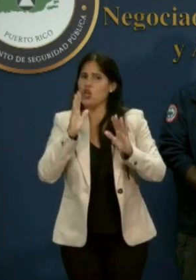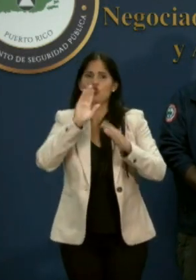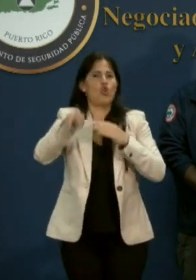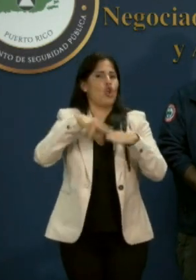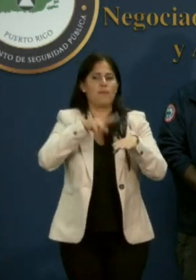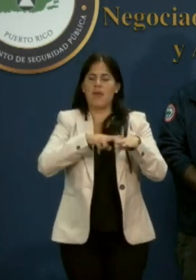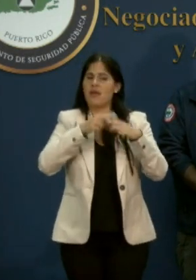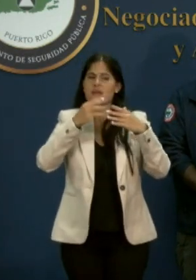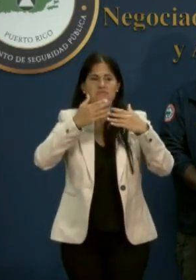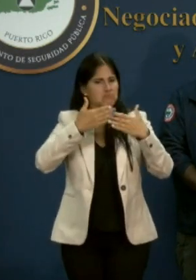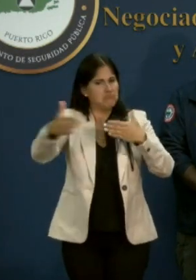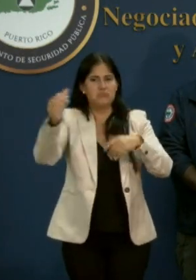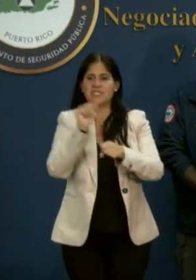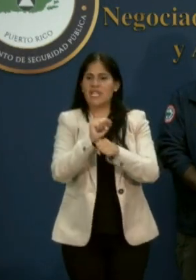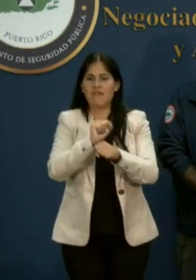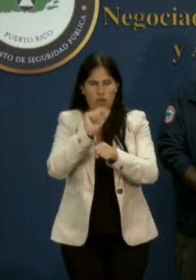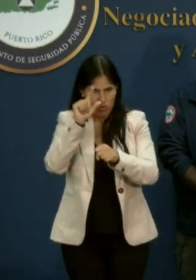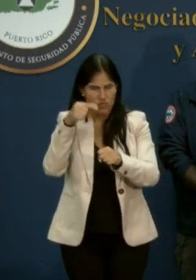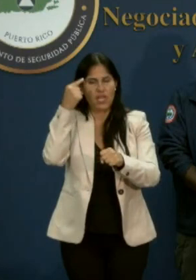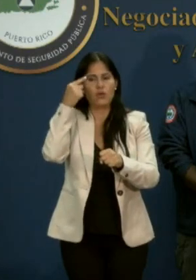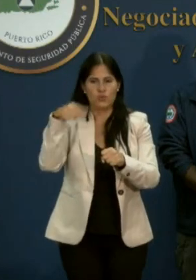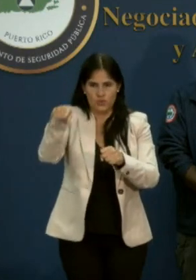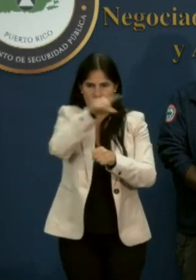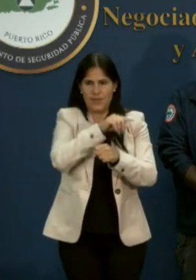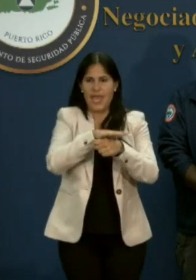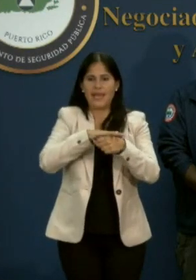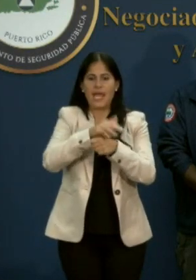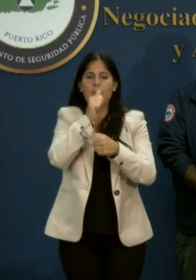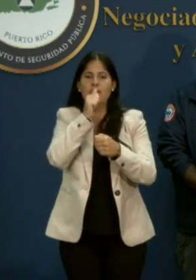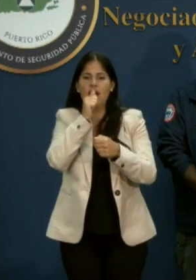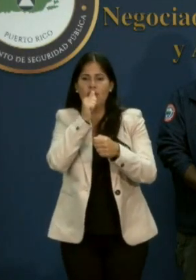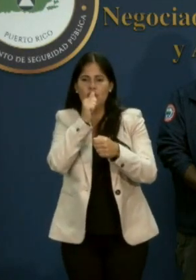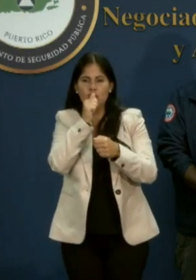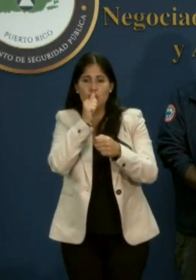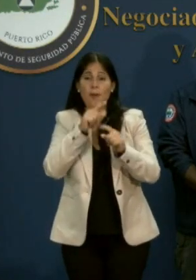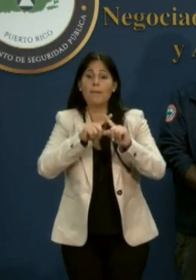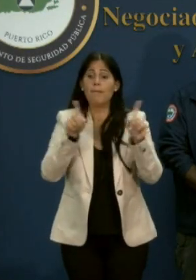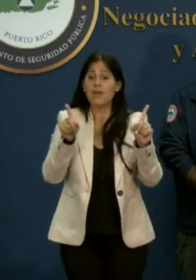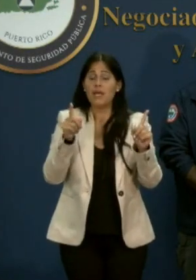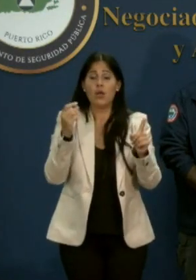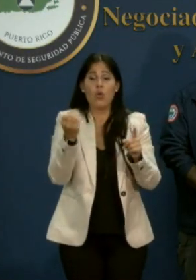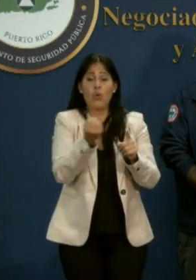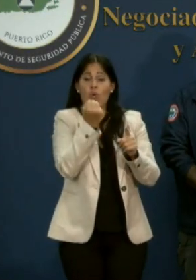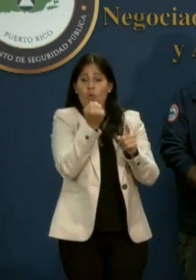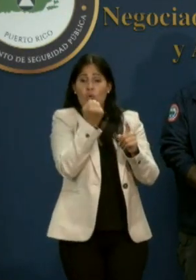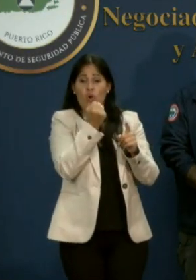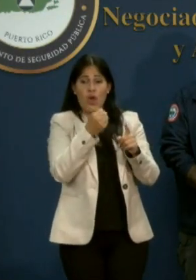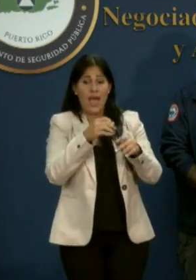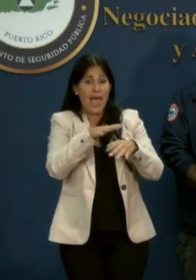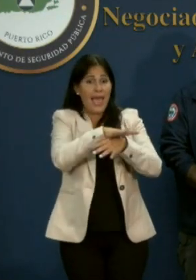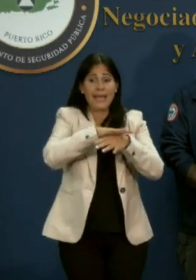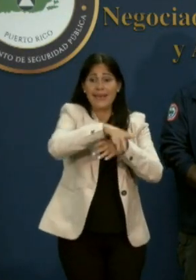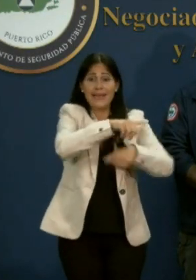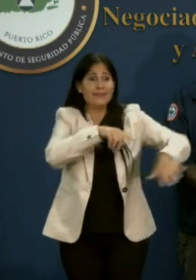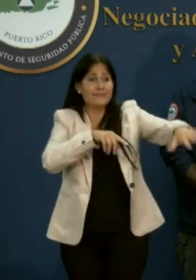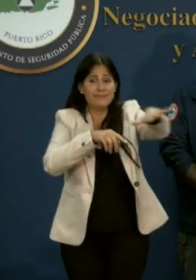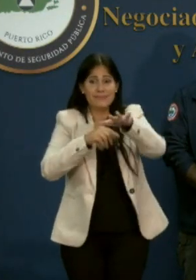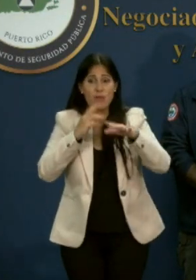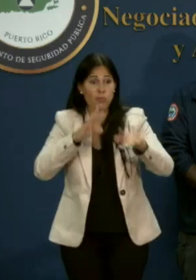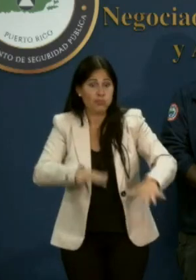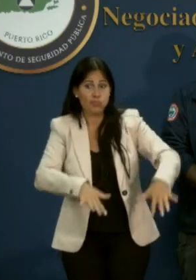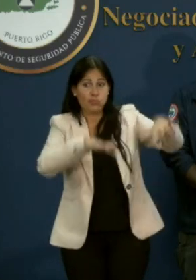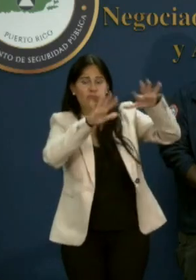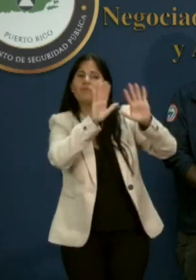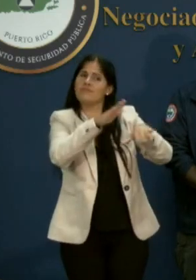gobierno y también en el sector privado, salvo en cualquier área que se vea afectada por inundaciones. Ahora